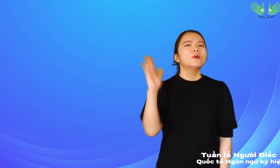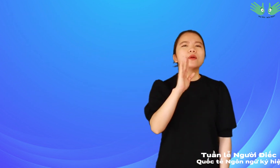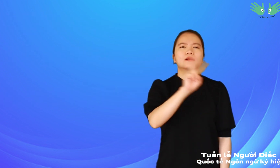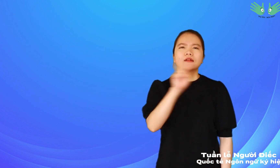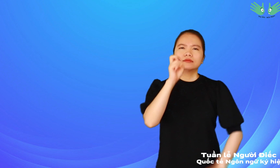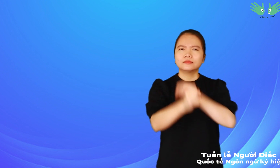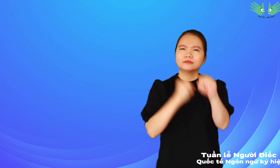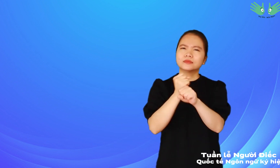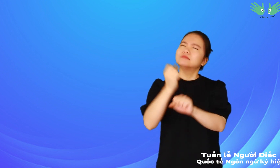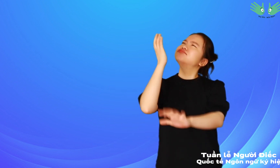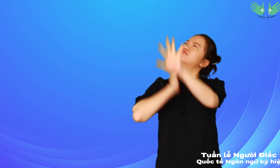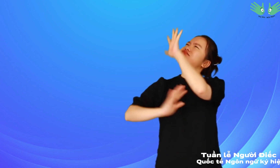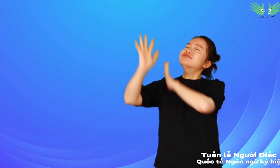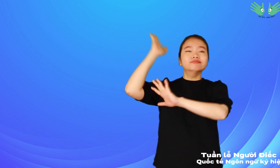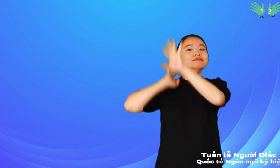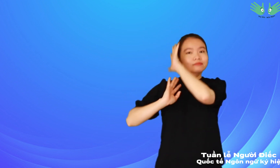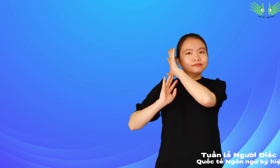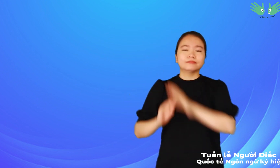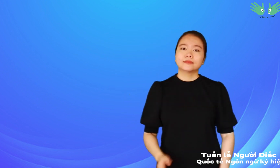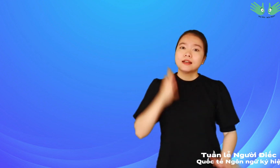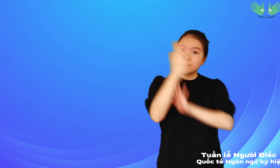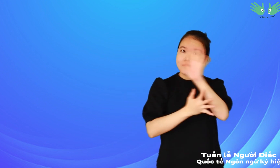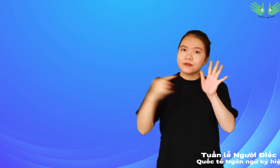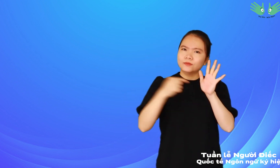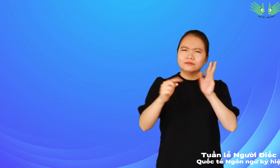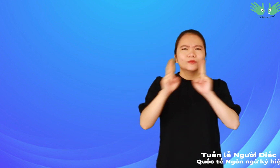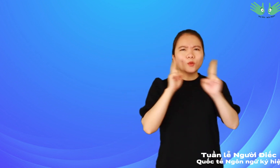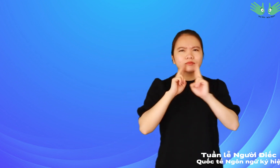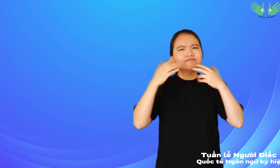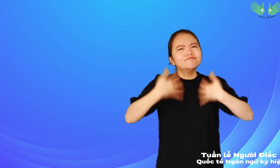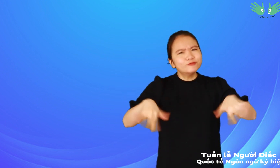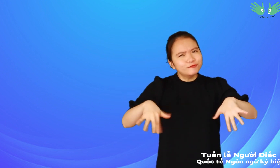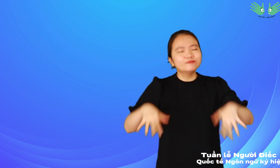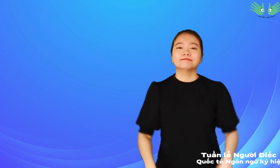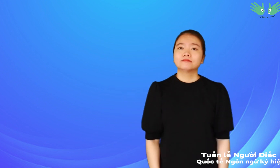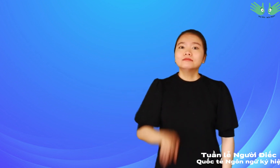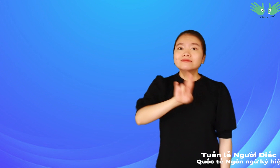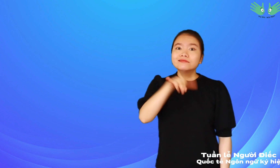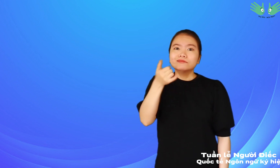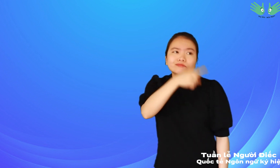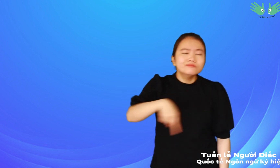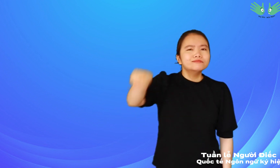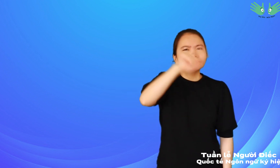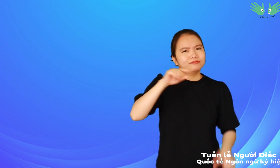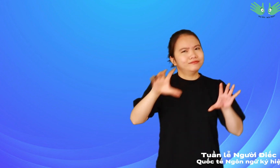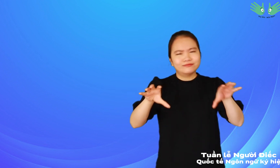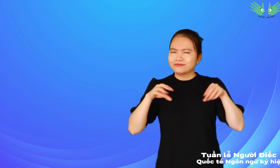Khoảng 200 năm về trước, ngôn ngữ ký hiệu đã được sử dụng Tuy nhiên, nó chưa được